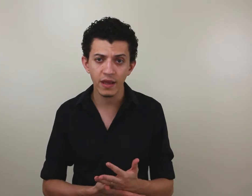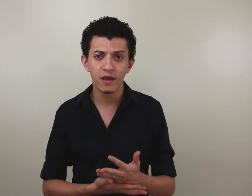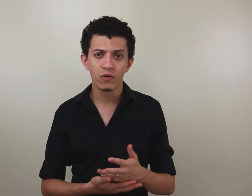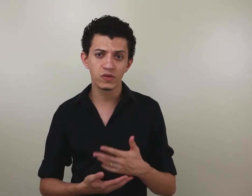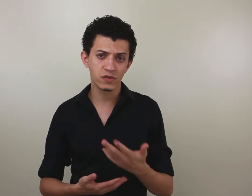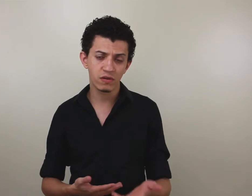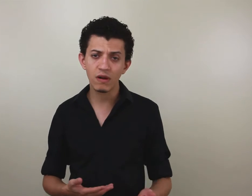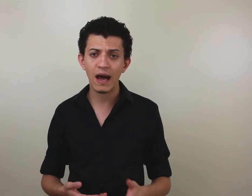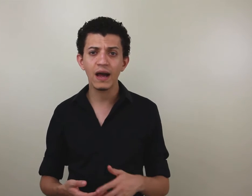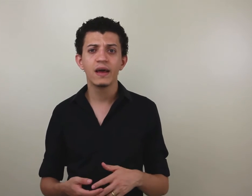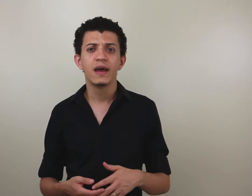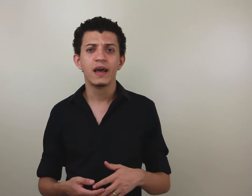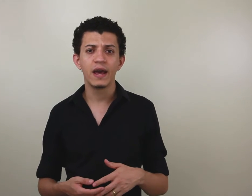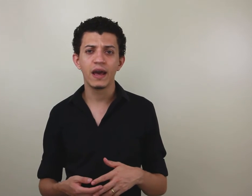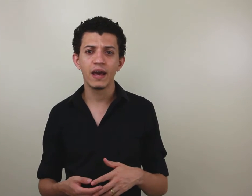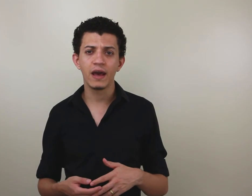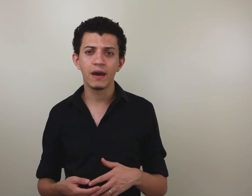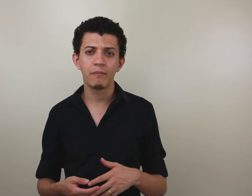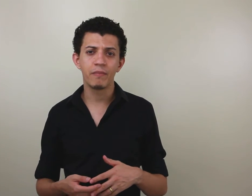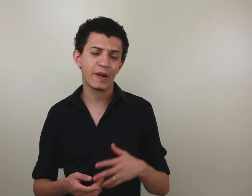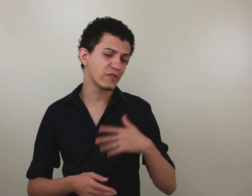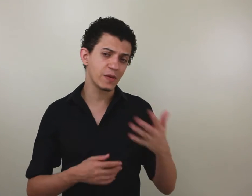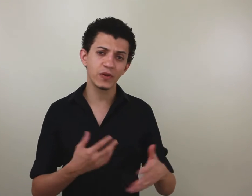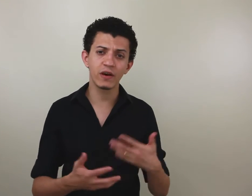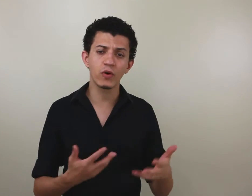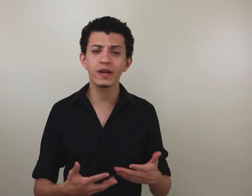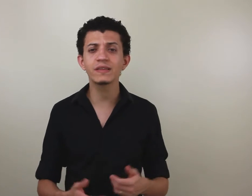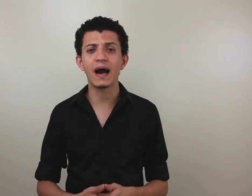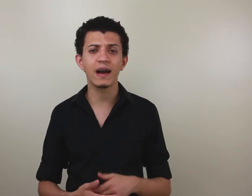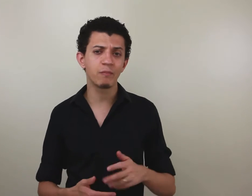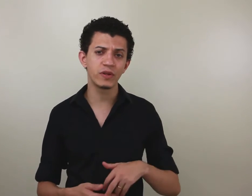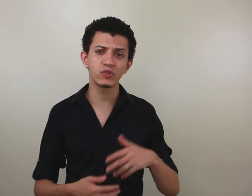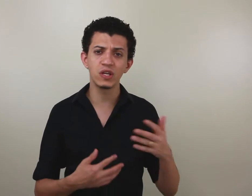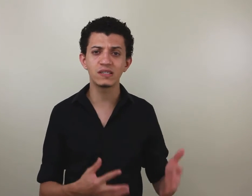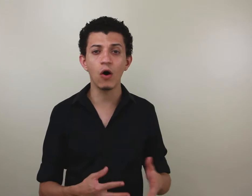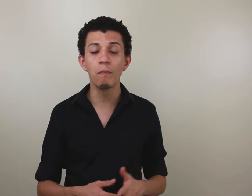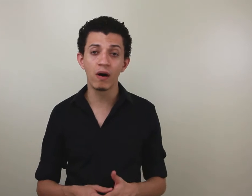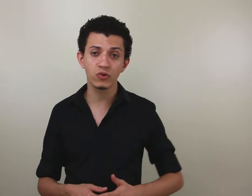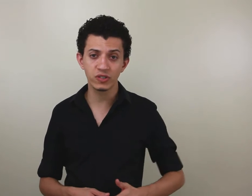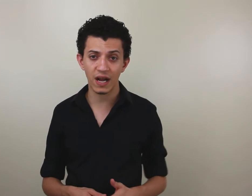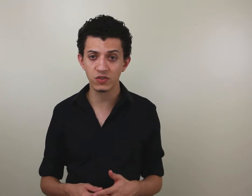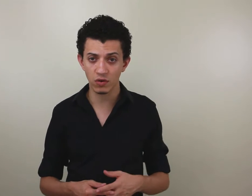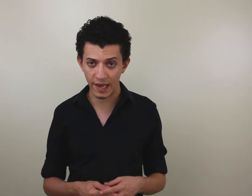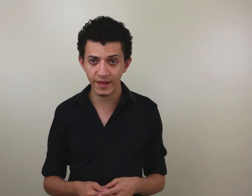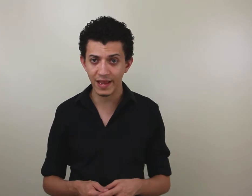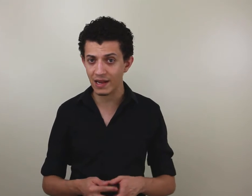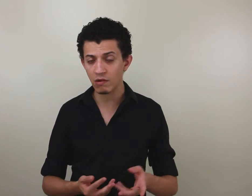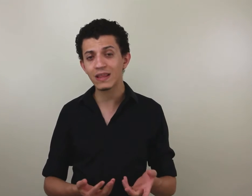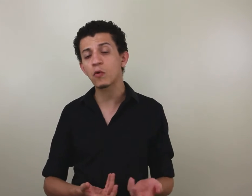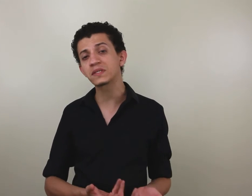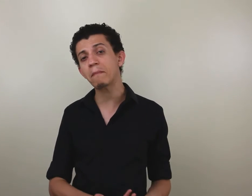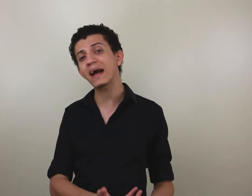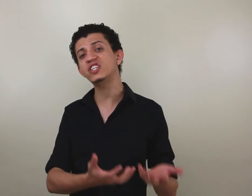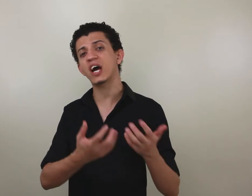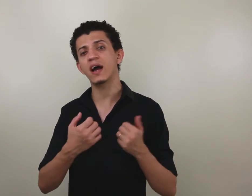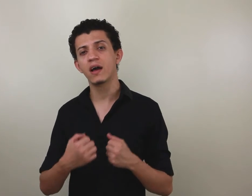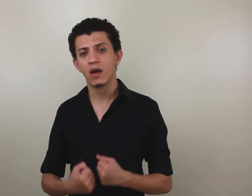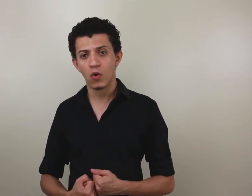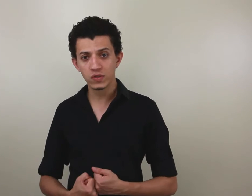com o seu celular para você poder conectar e poder utilizar o banco de dados online dele. Não tem como você baixar os